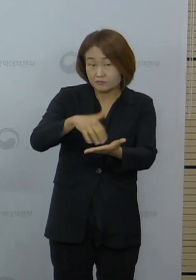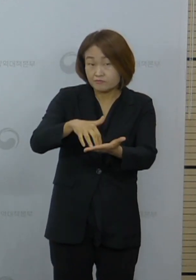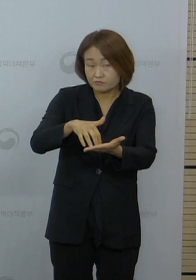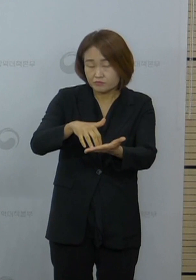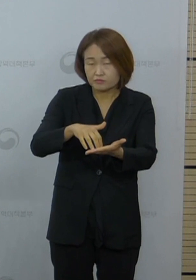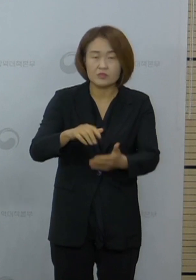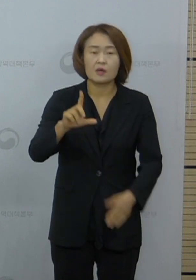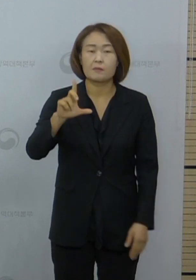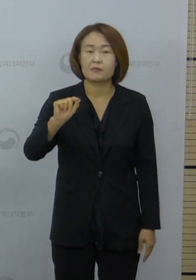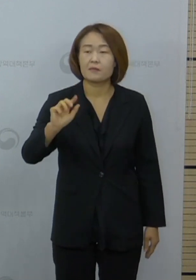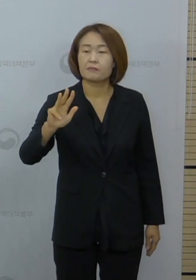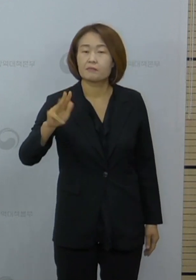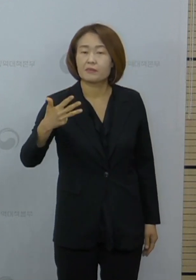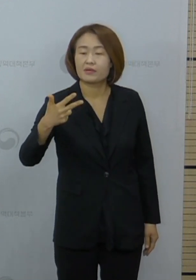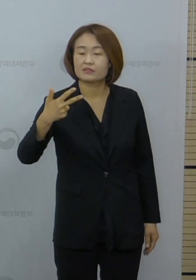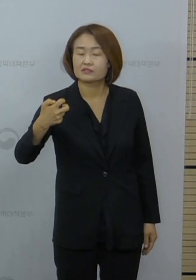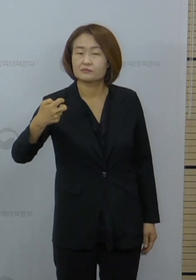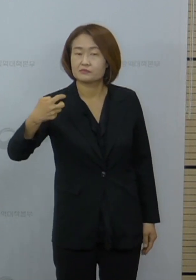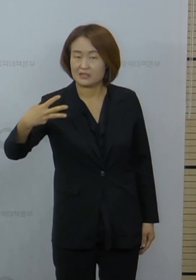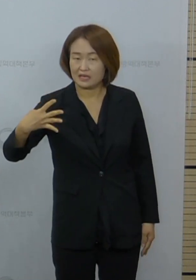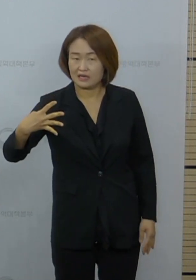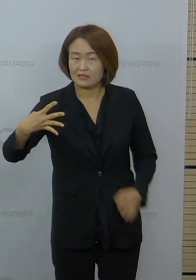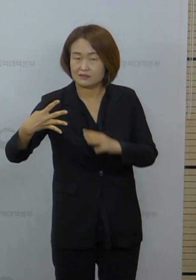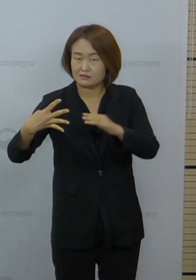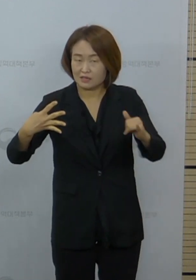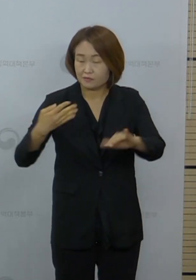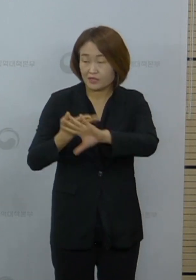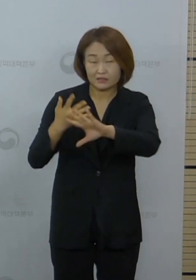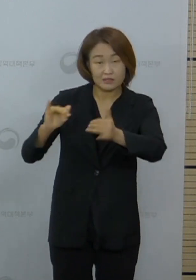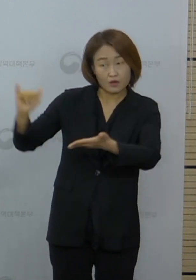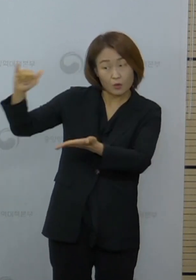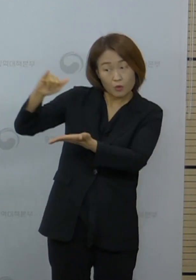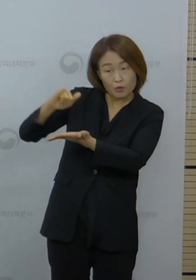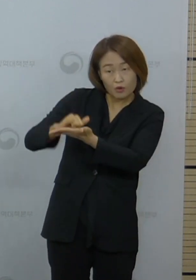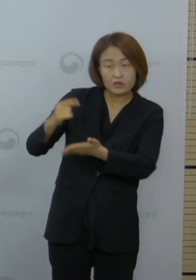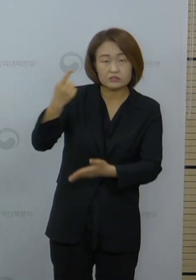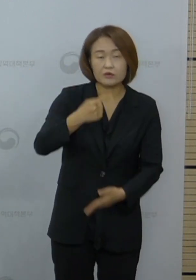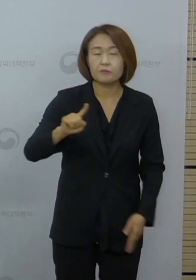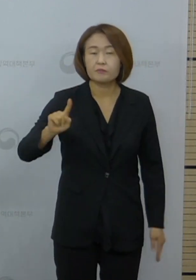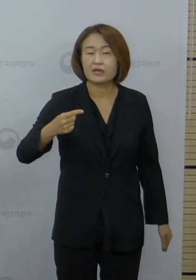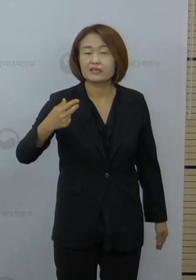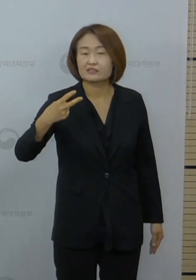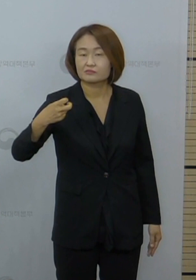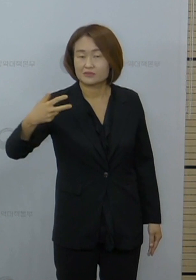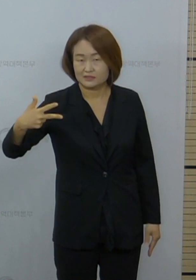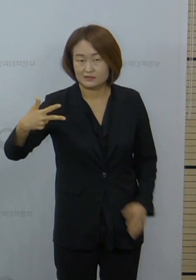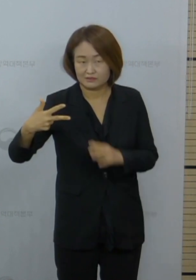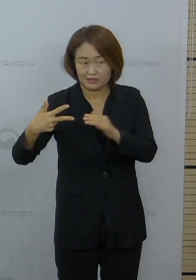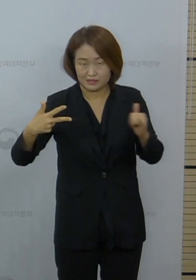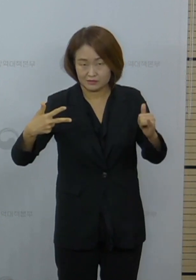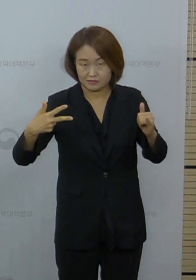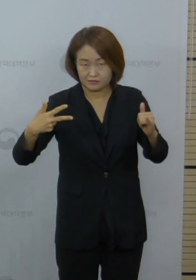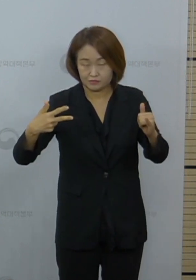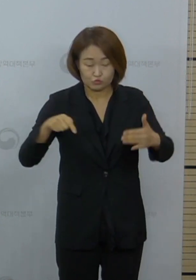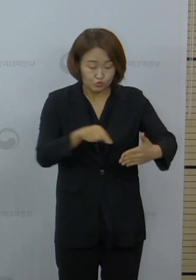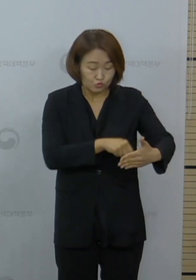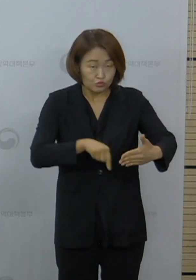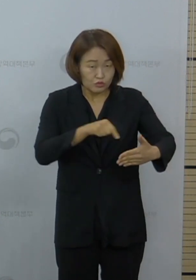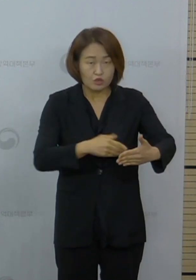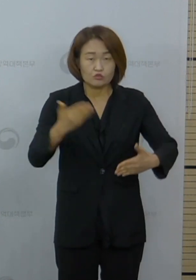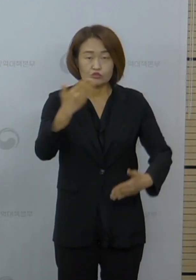수는 1874명이며 해외 유입 사례는 1127명입니다. 이 중